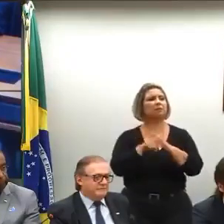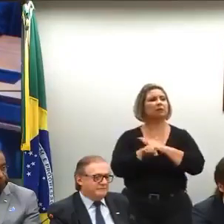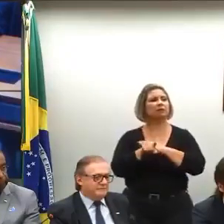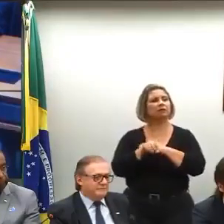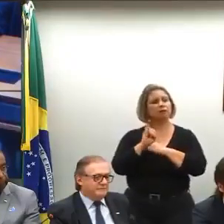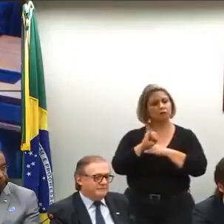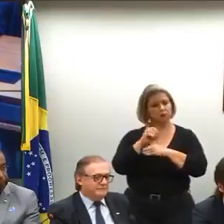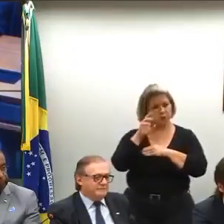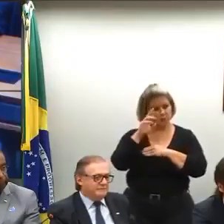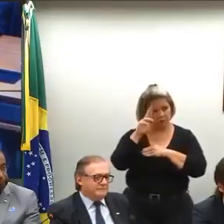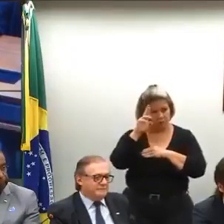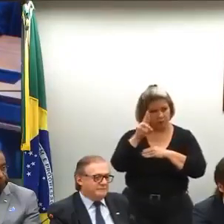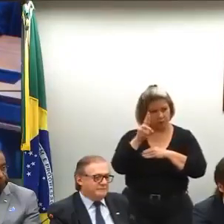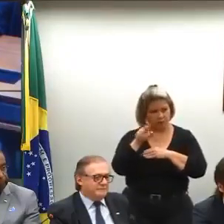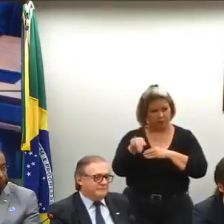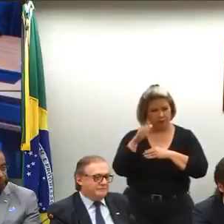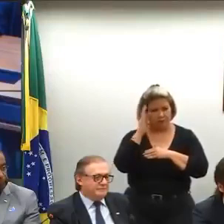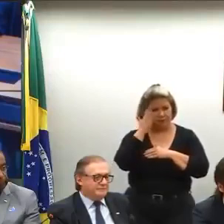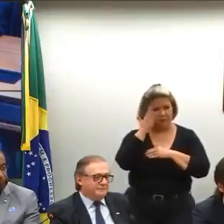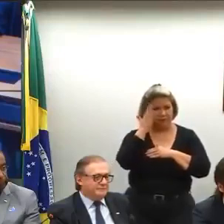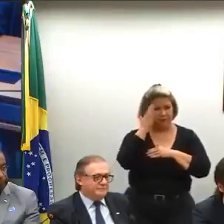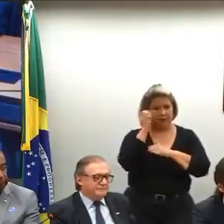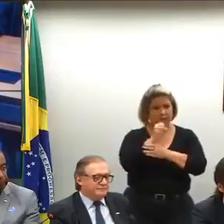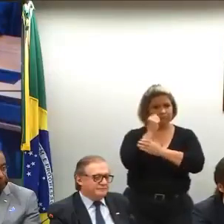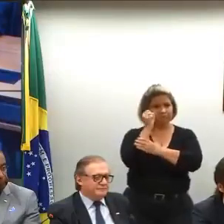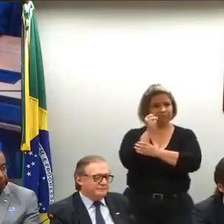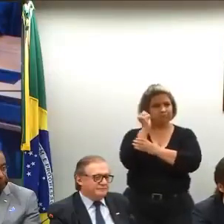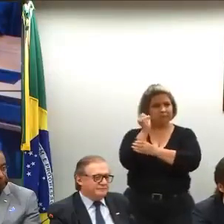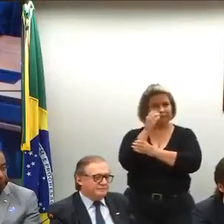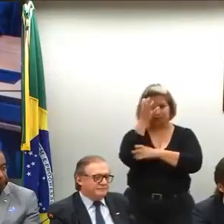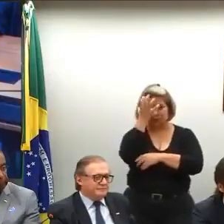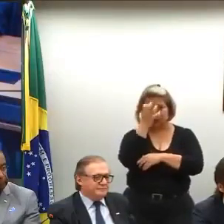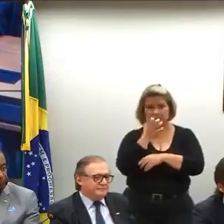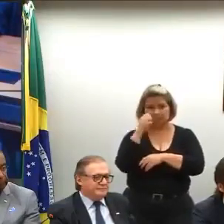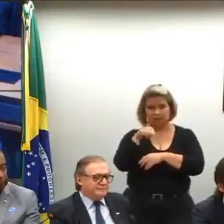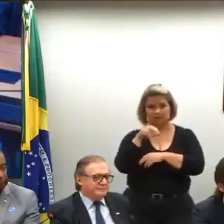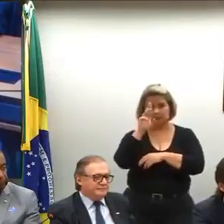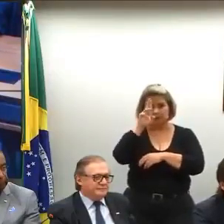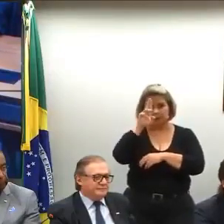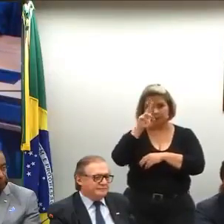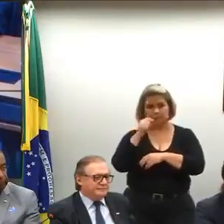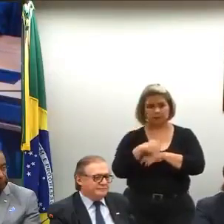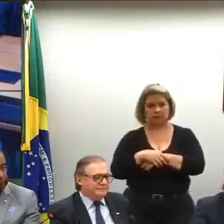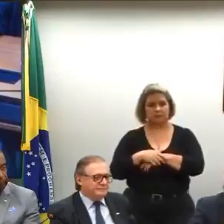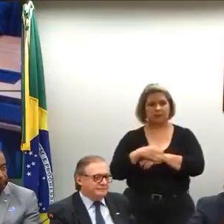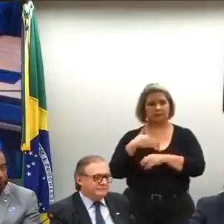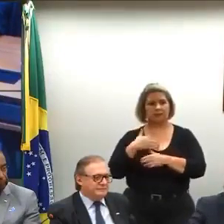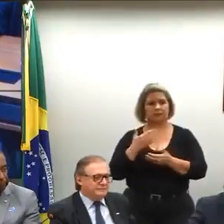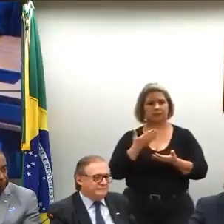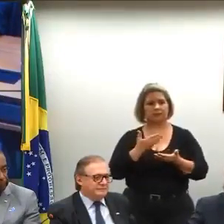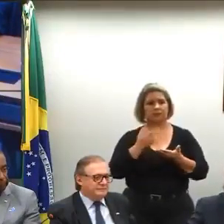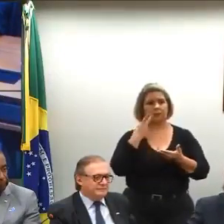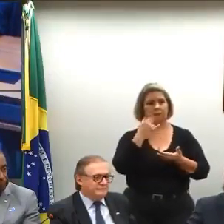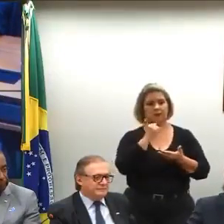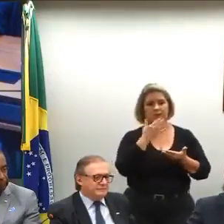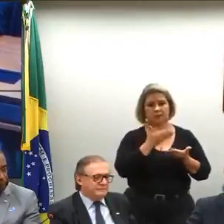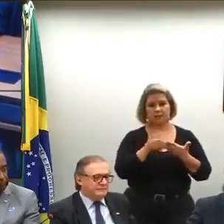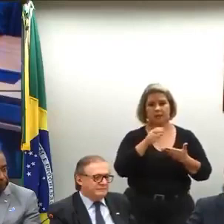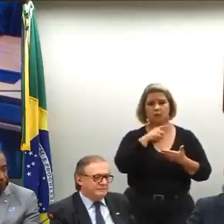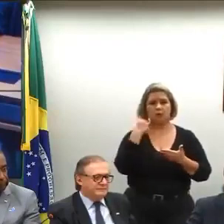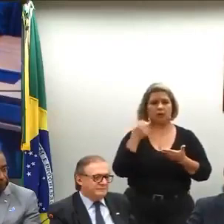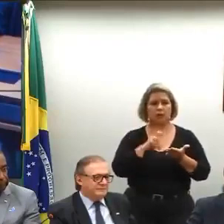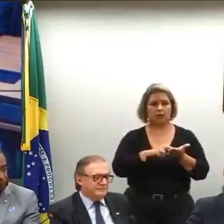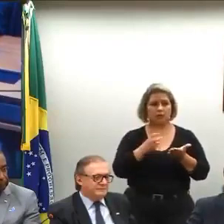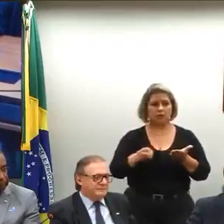se o senhor tem a mínima noção da gravidade, da seriedade que isso representa. Eu perdi meu pai para as drogas, eu perdi